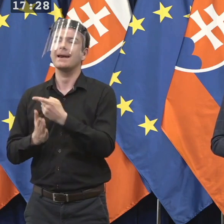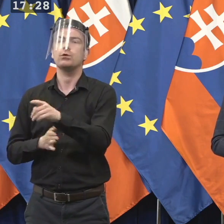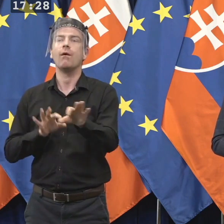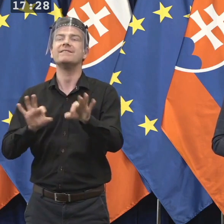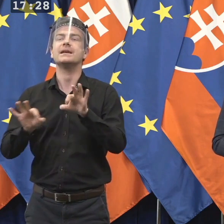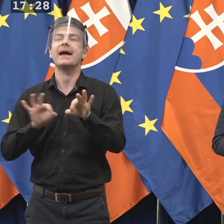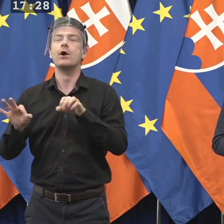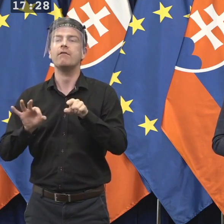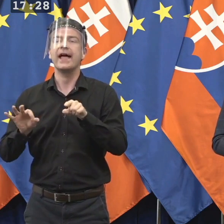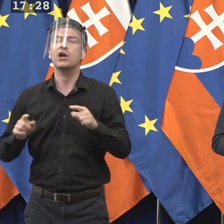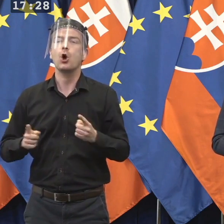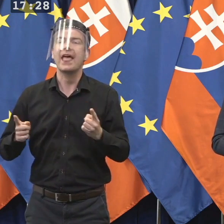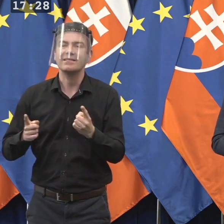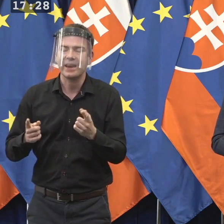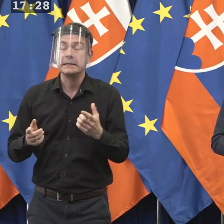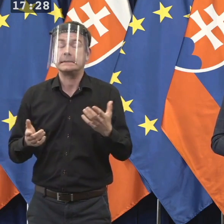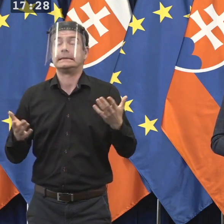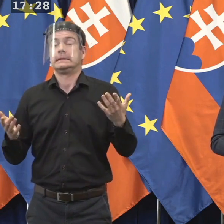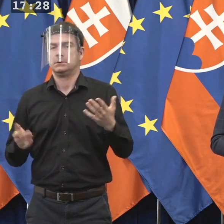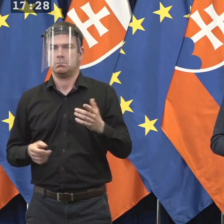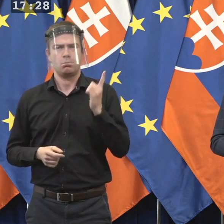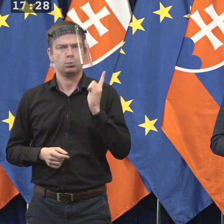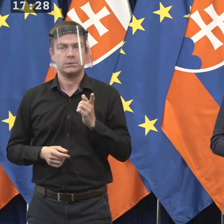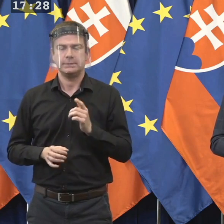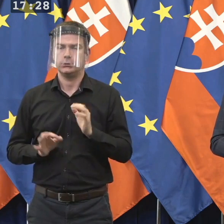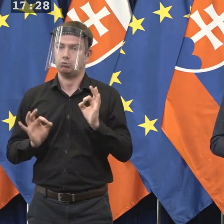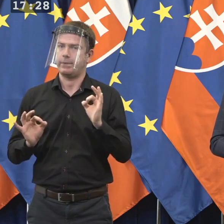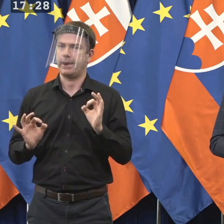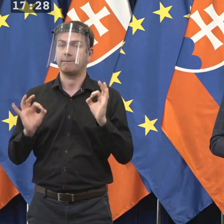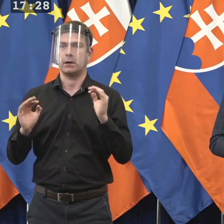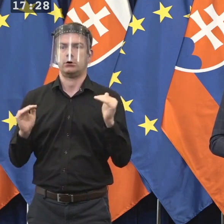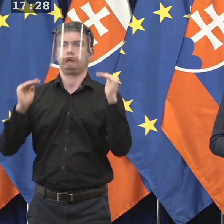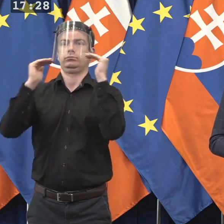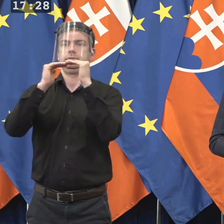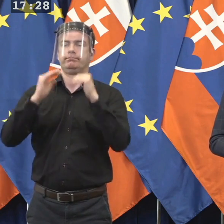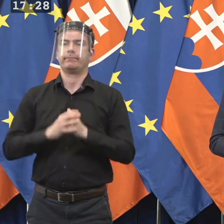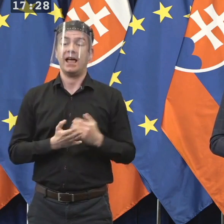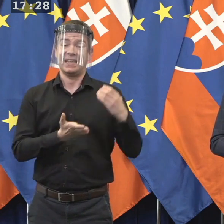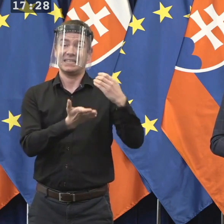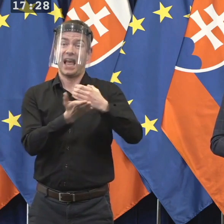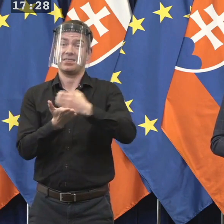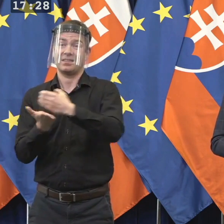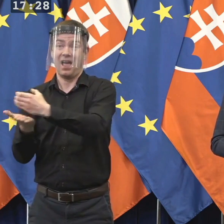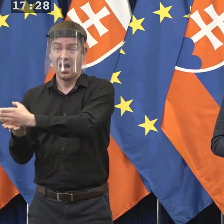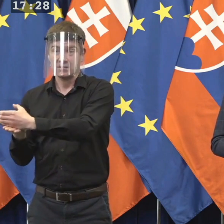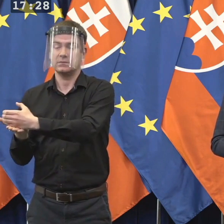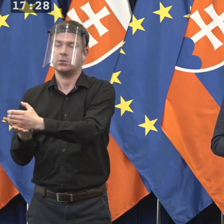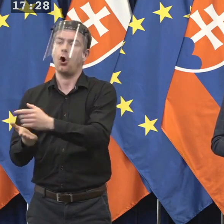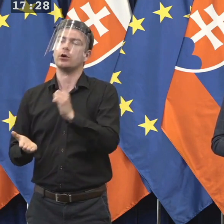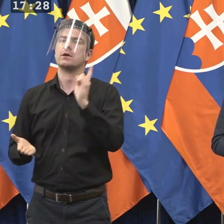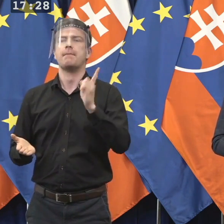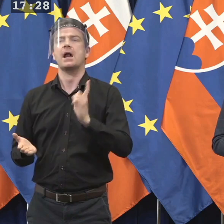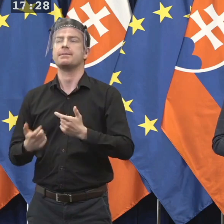kandidáti, ktorí by ukázali, ktorým smerom by sa mal uberať